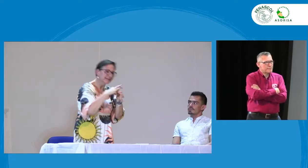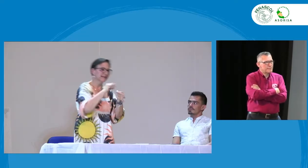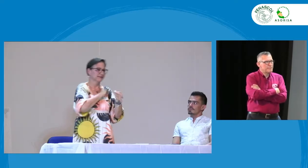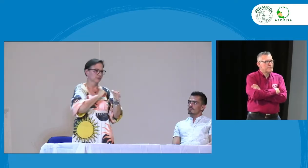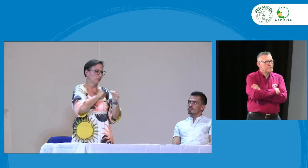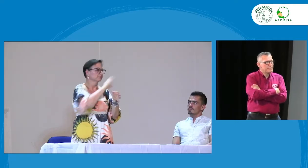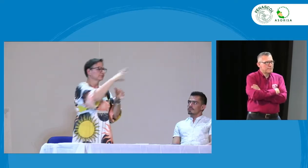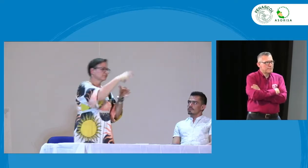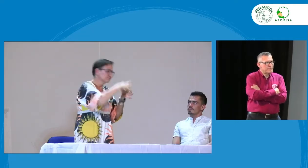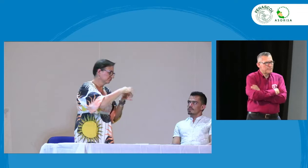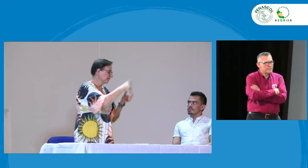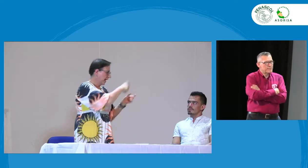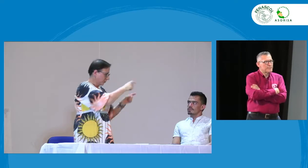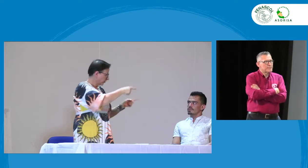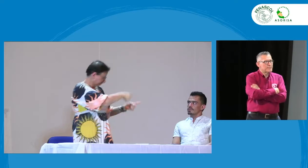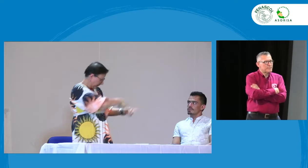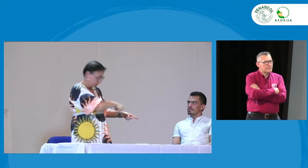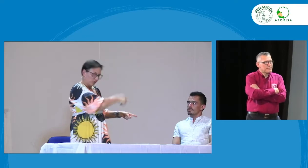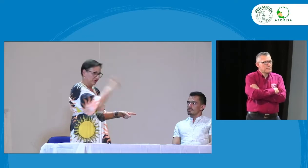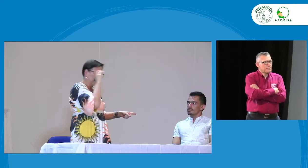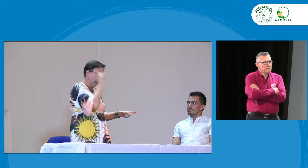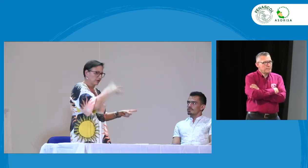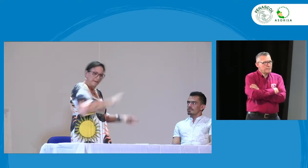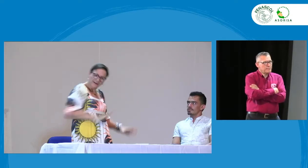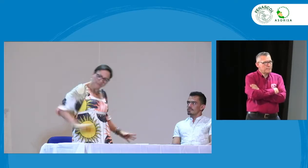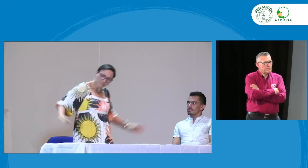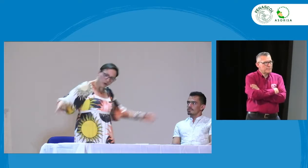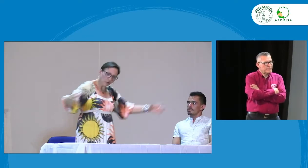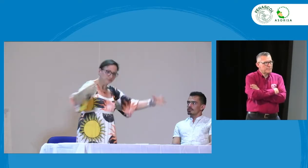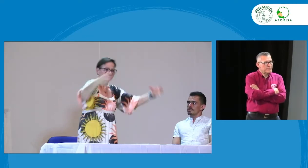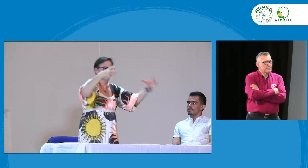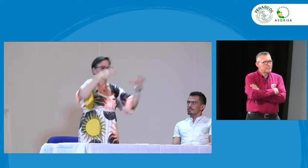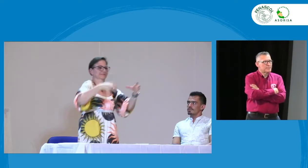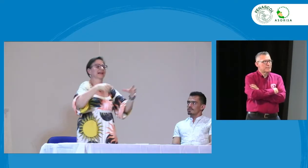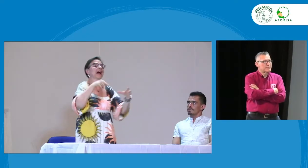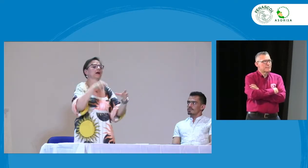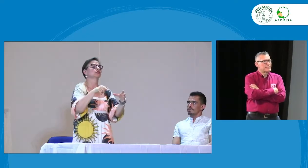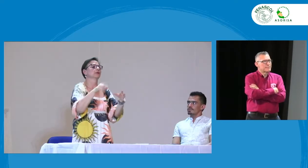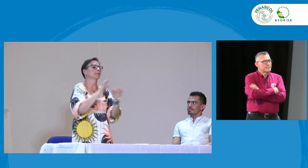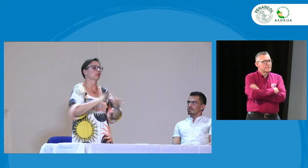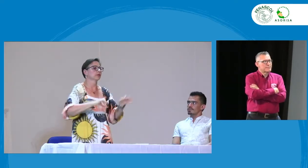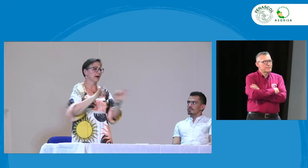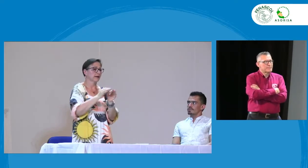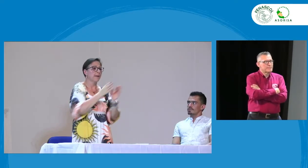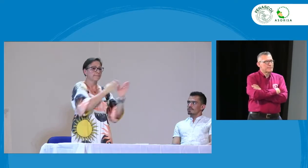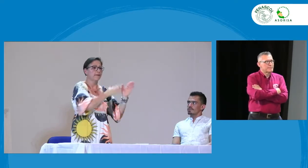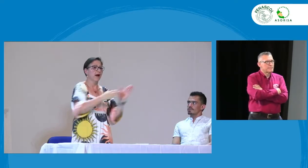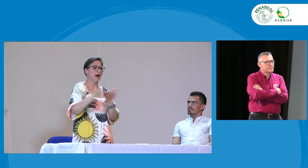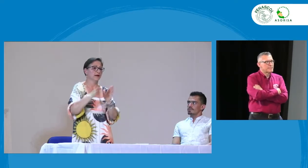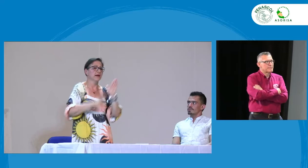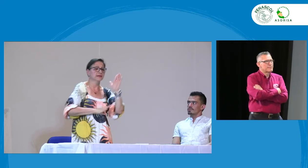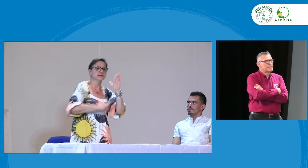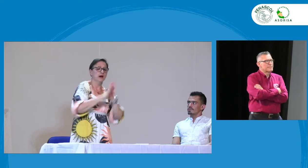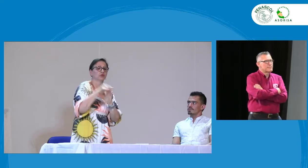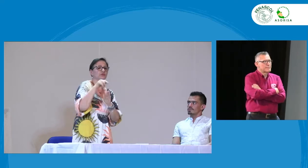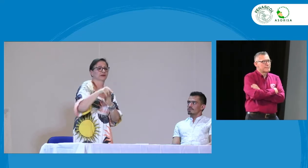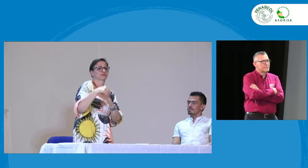hay que seguir trabajando y sobre todo establecer alianzas con diferentes organizaciones hacer un equipo esto es importante